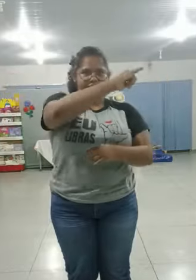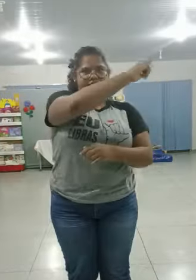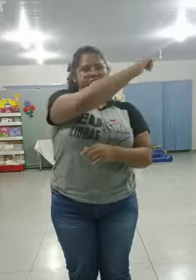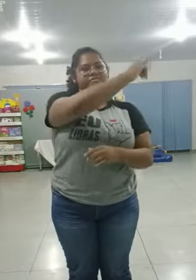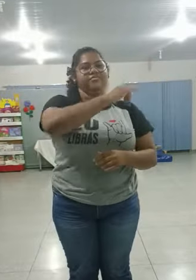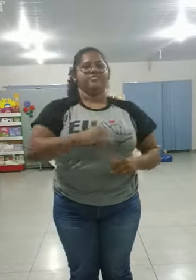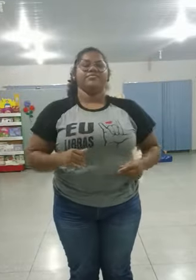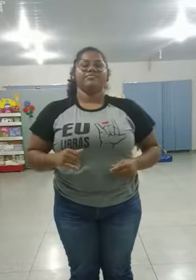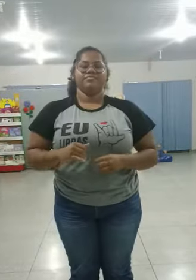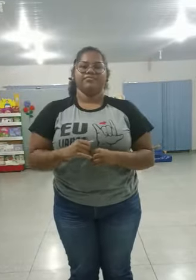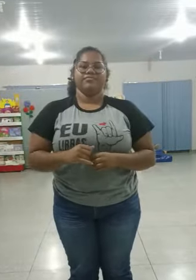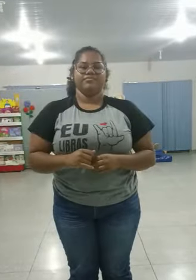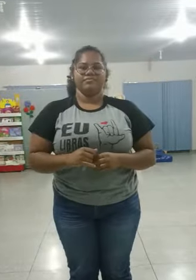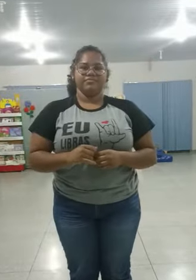Carlos vai voltar para casa.